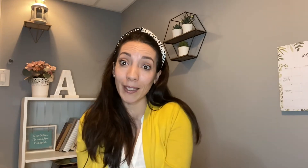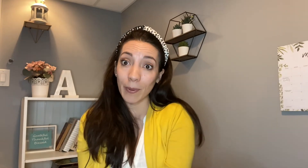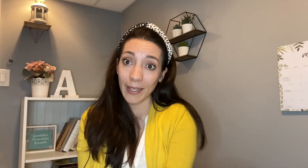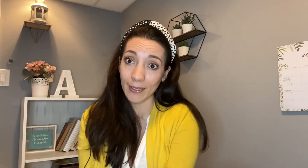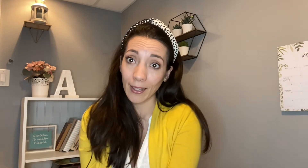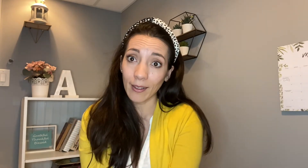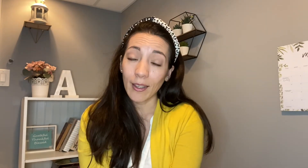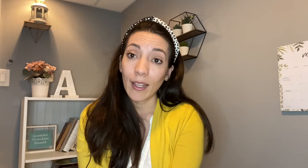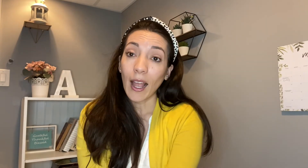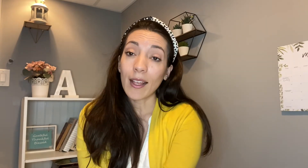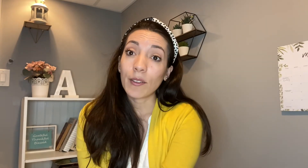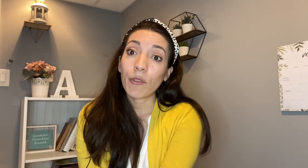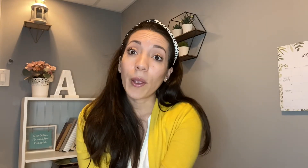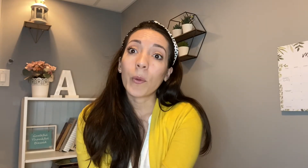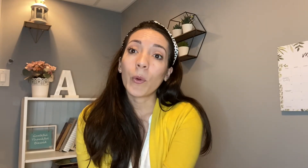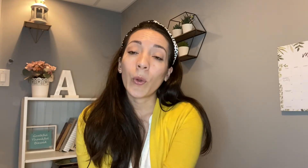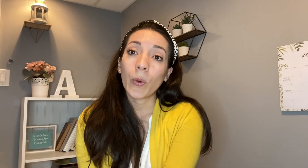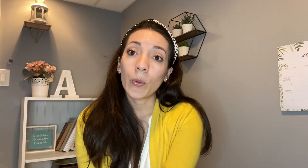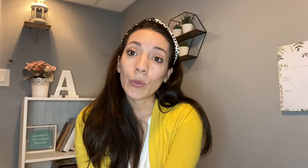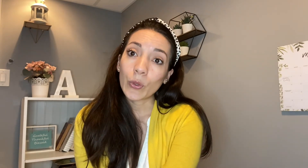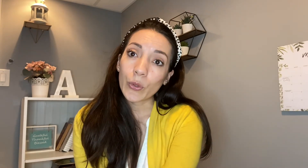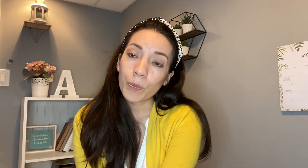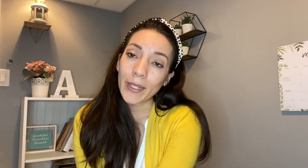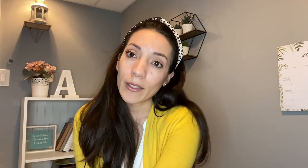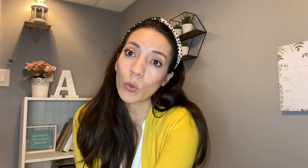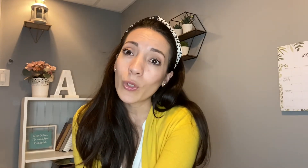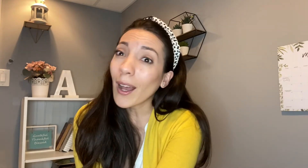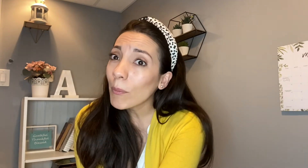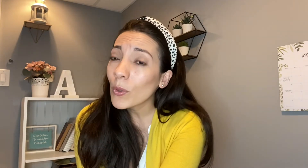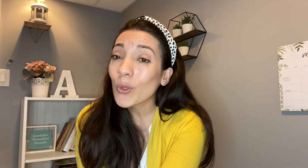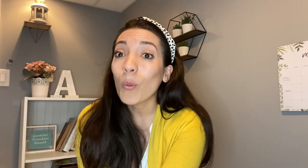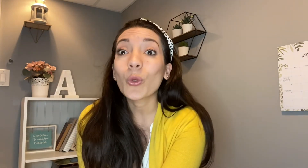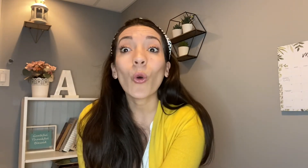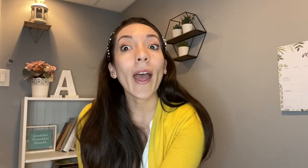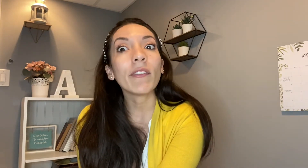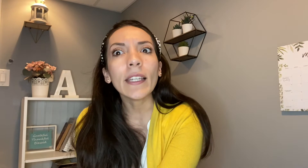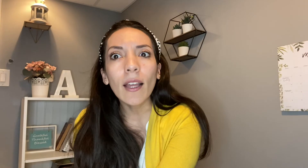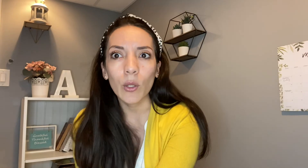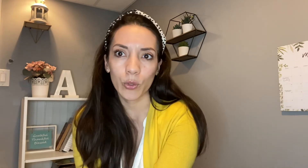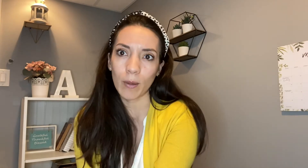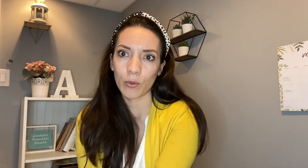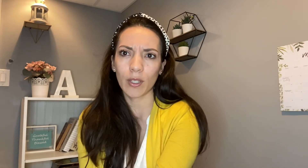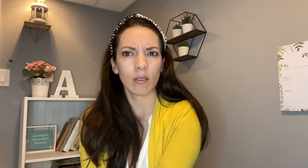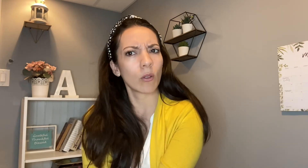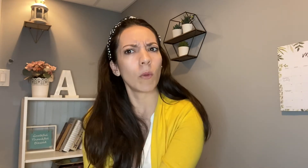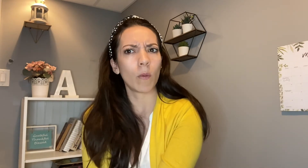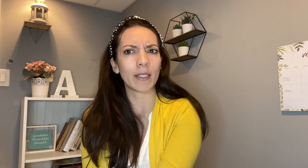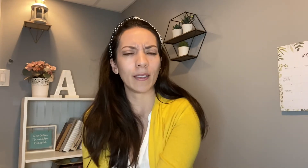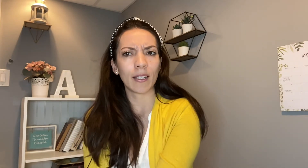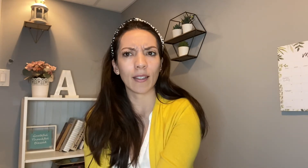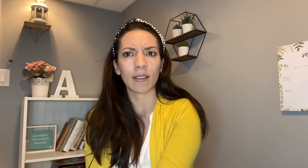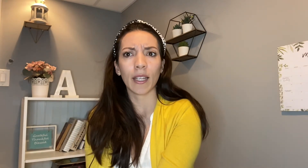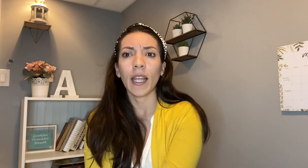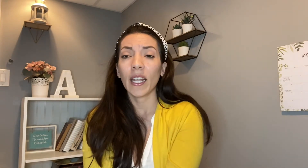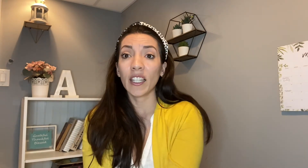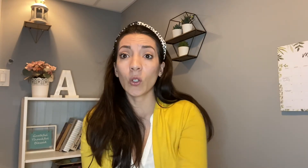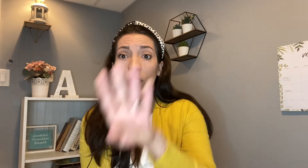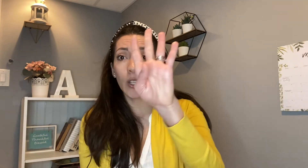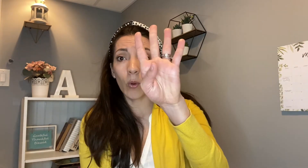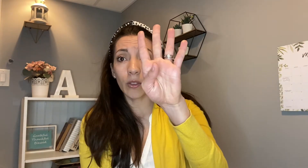experiencia así fue como no nosotros pues lo usamos como todavía lo usamos que esto es como lo más interesante Nico tiene cuatro